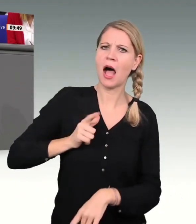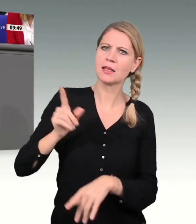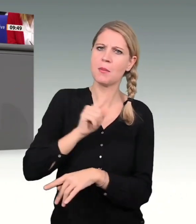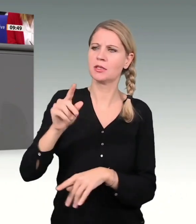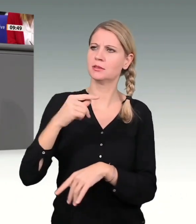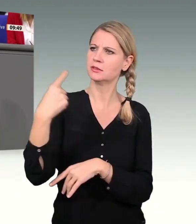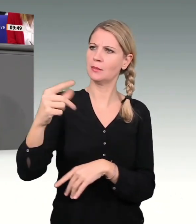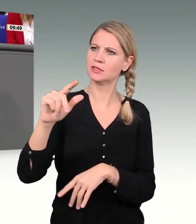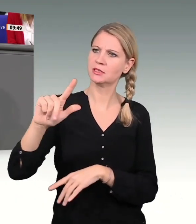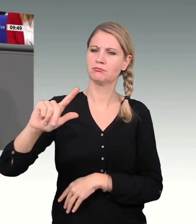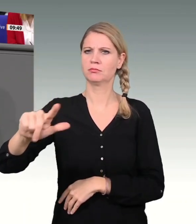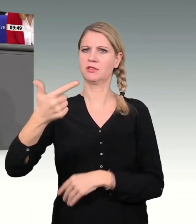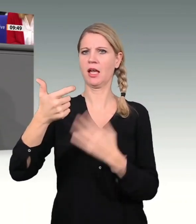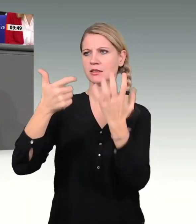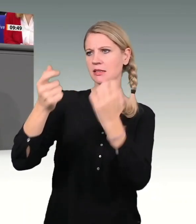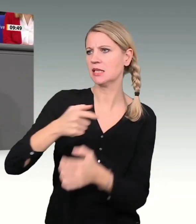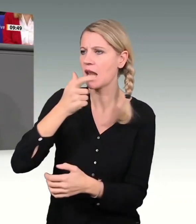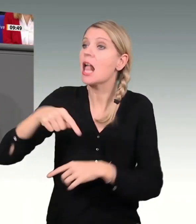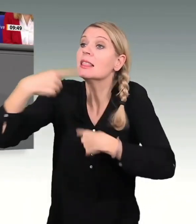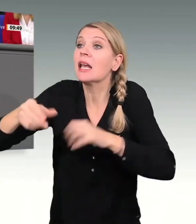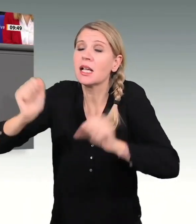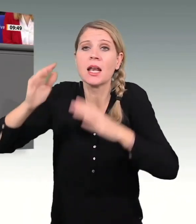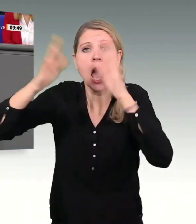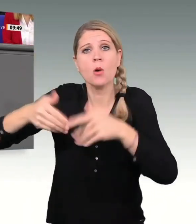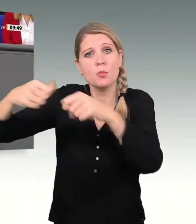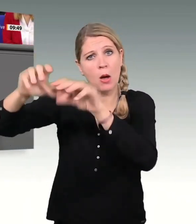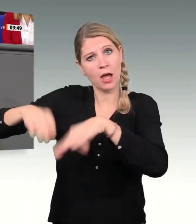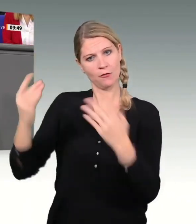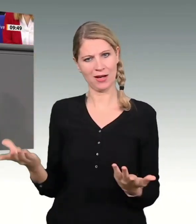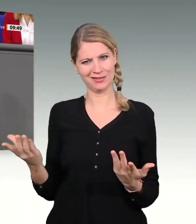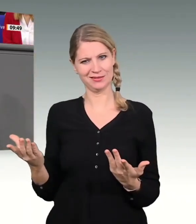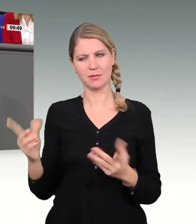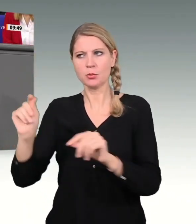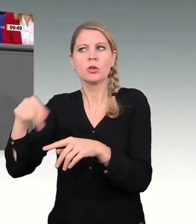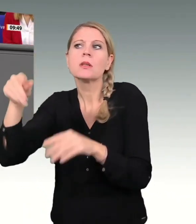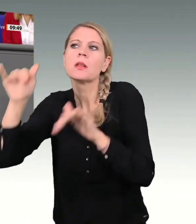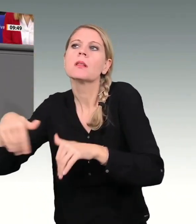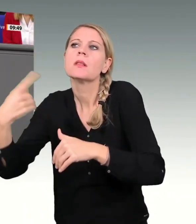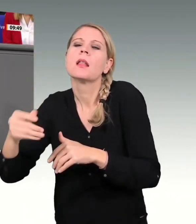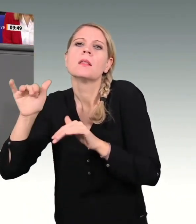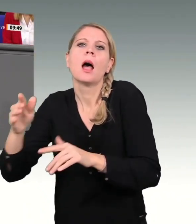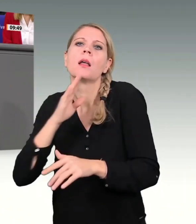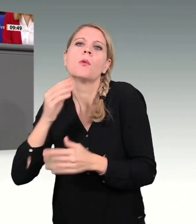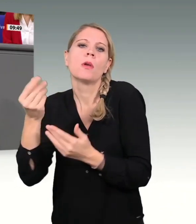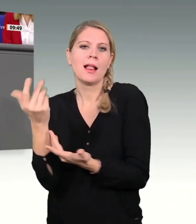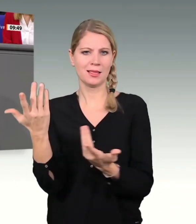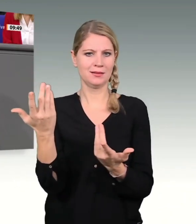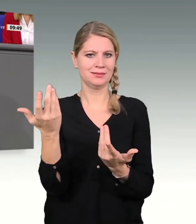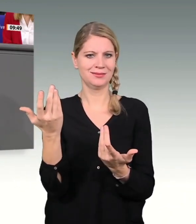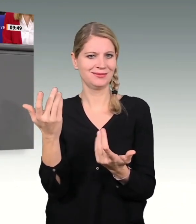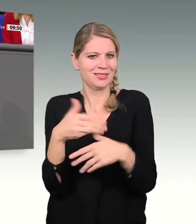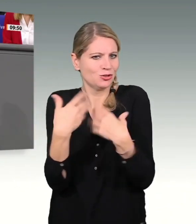die nächsten Jahre mit dem, was wir hier mit diesem Nachtragshaushalt vorlegen. Und das bedeutet ganz einfach und verkürzt, wir haben bei dem Thema